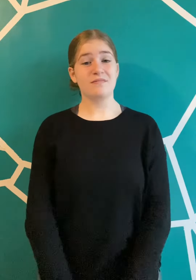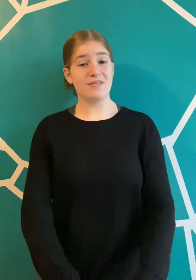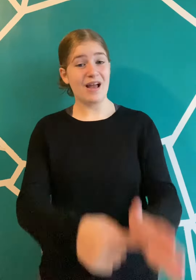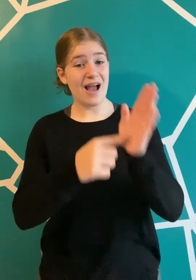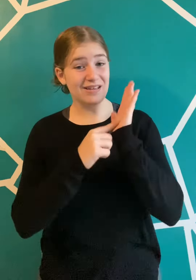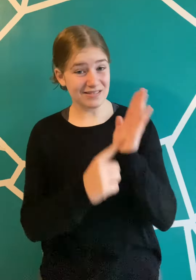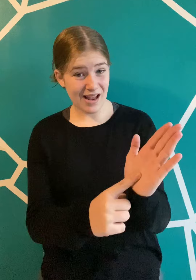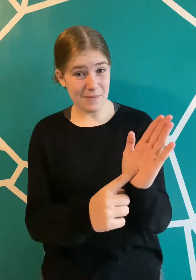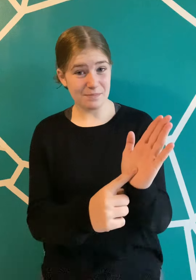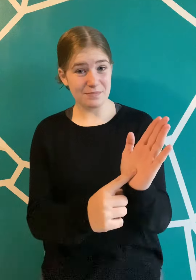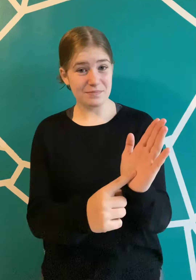Exemple